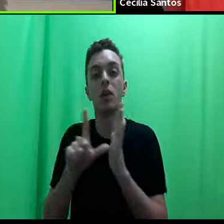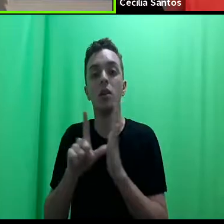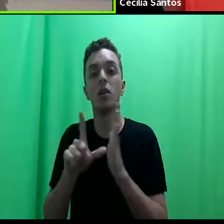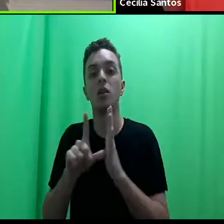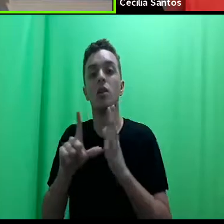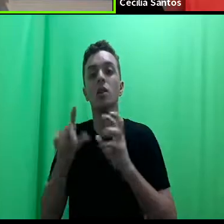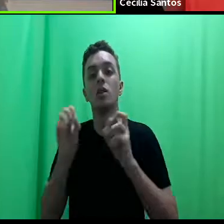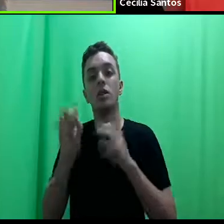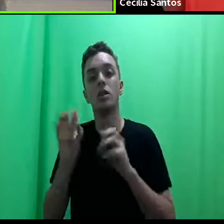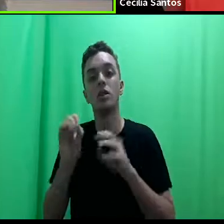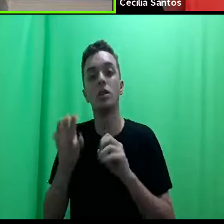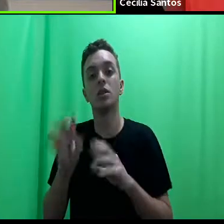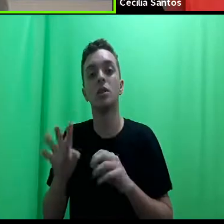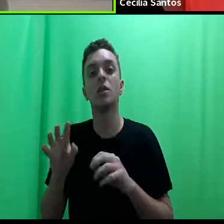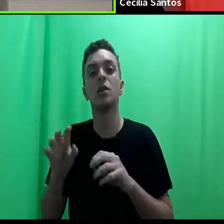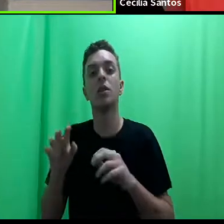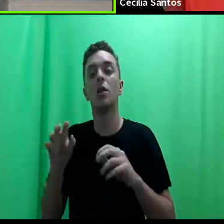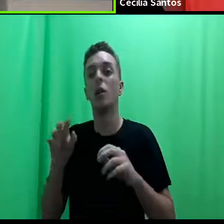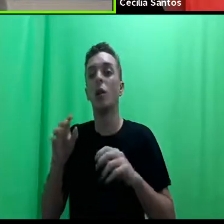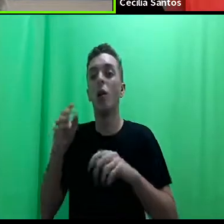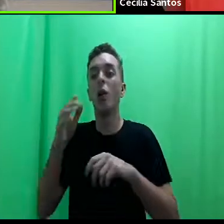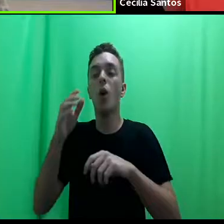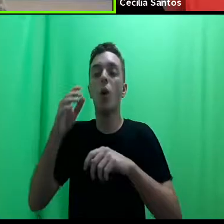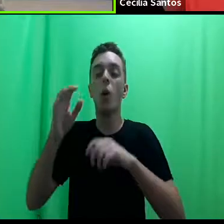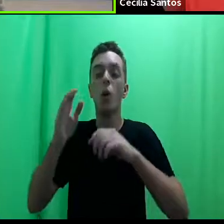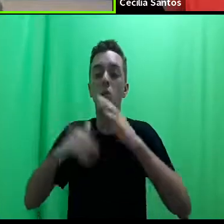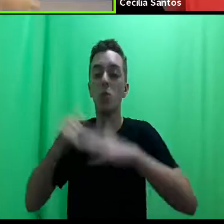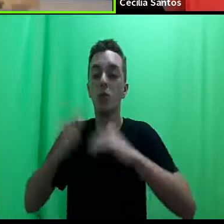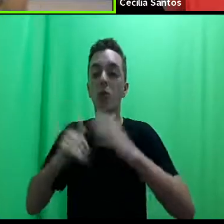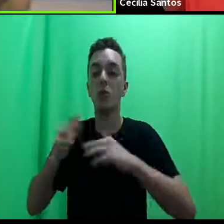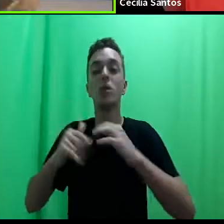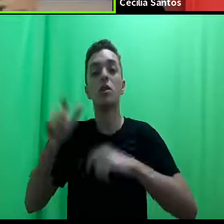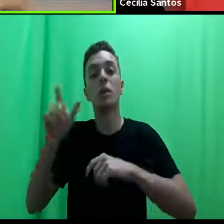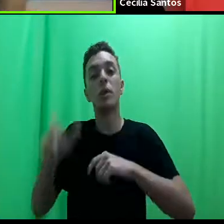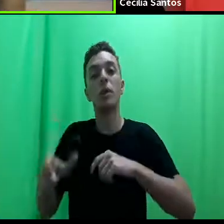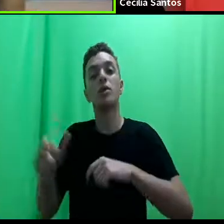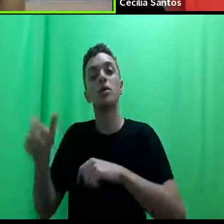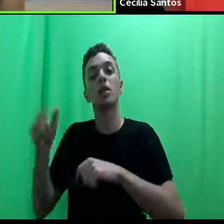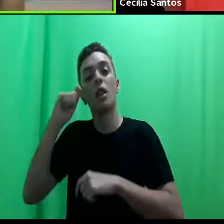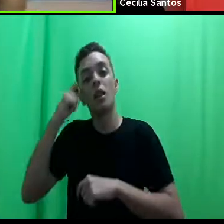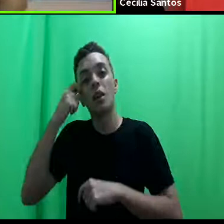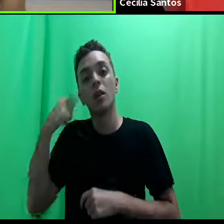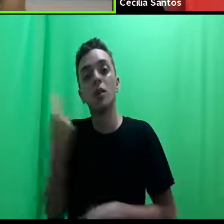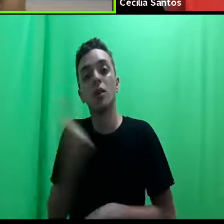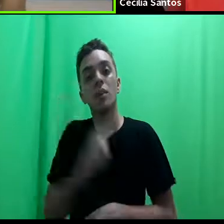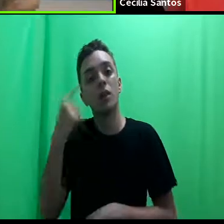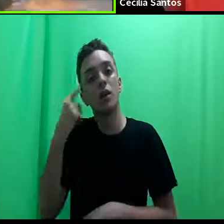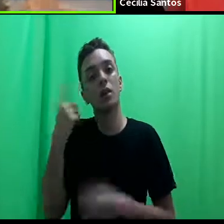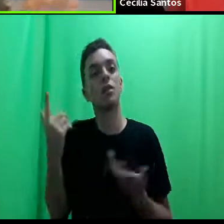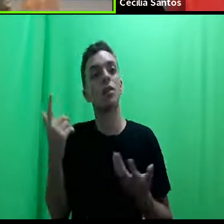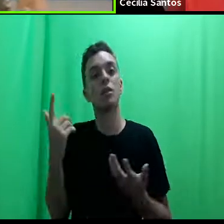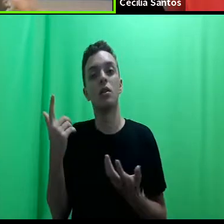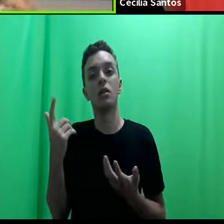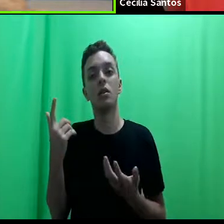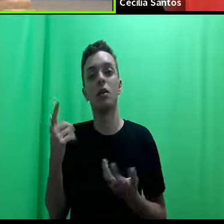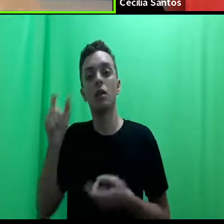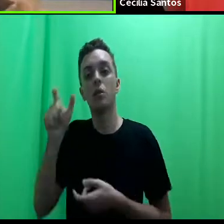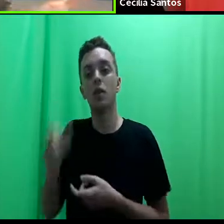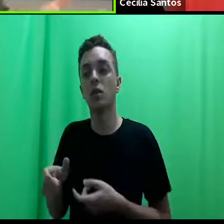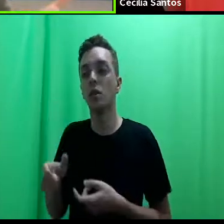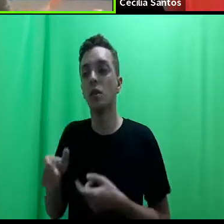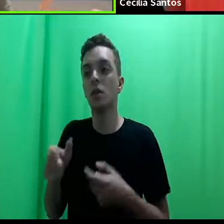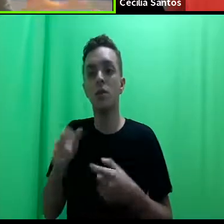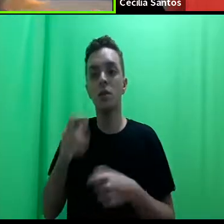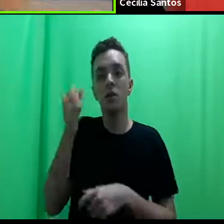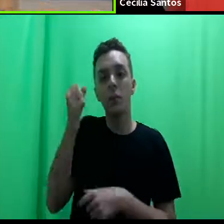profissionais negros e teve toda uma repercussão, e aí a gente começa a pensar, mas as pessoas que estão selecionando são brancas, as